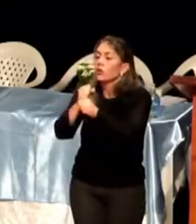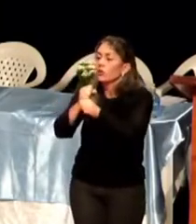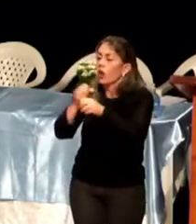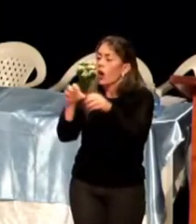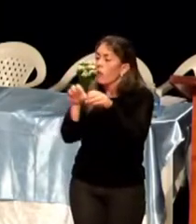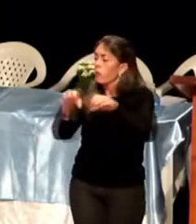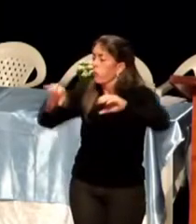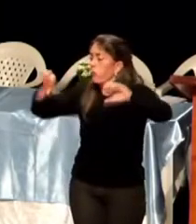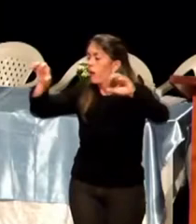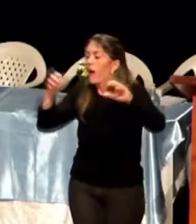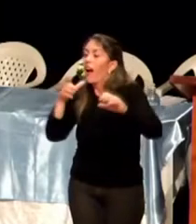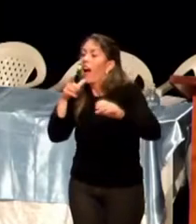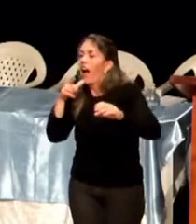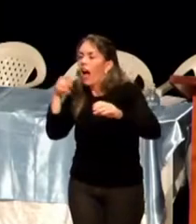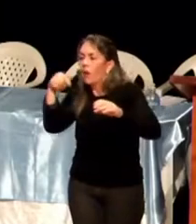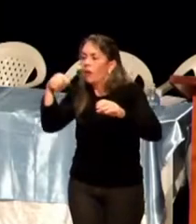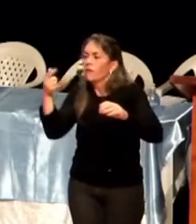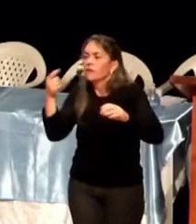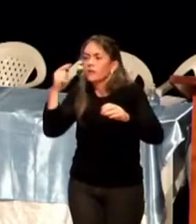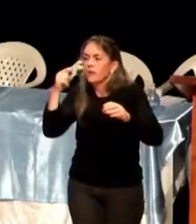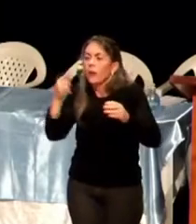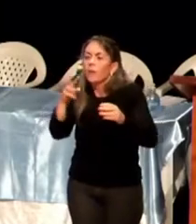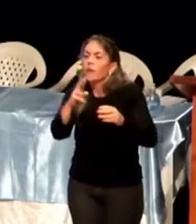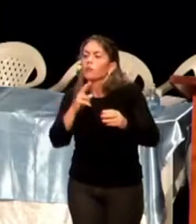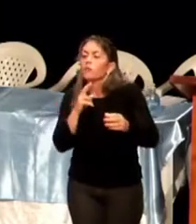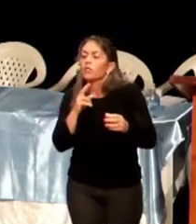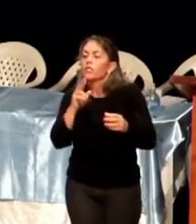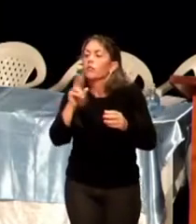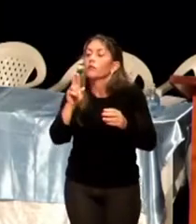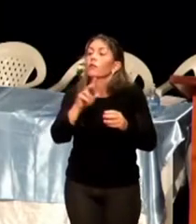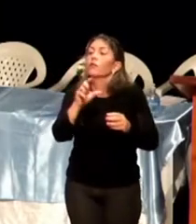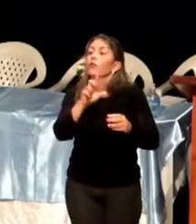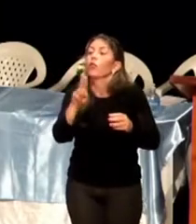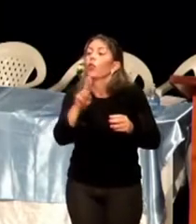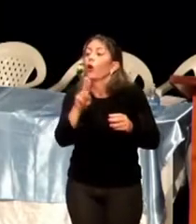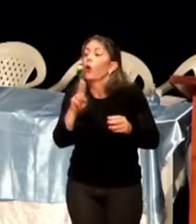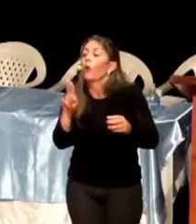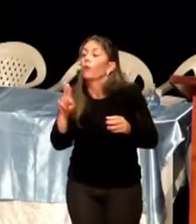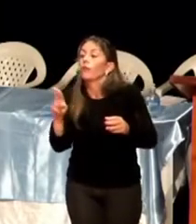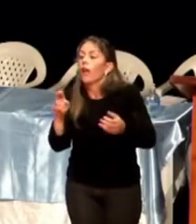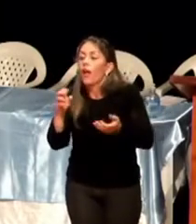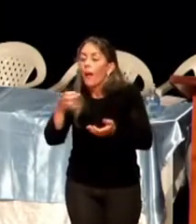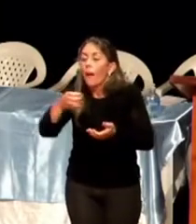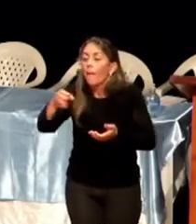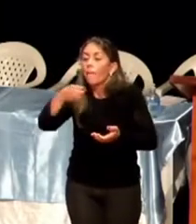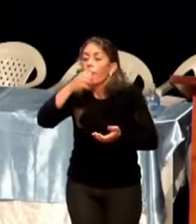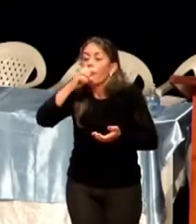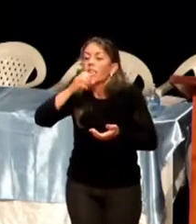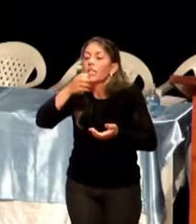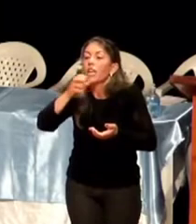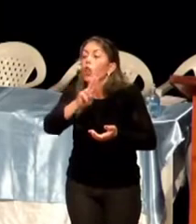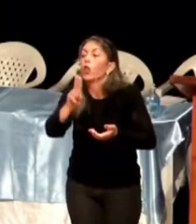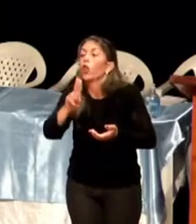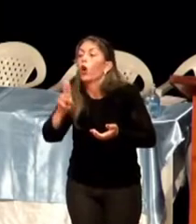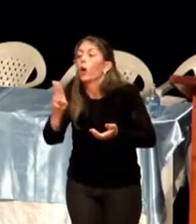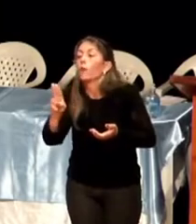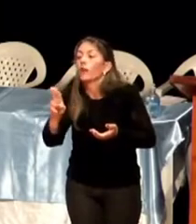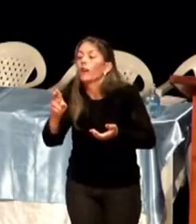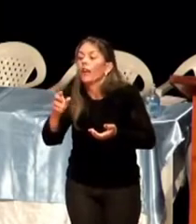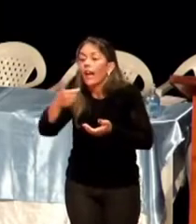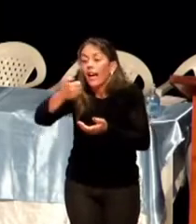Porque ficou na sua cabeça, não ficou? Refrigerante. Coca-Cola. o que mais tem propaganda. Caneta.